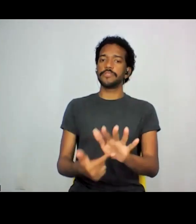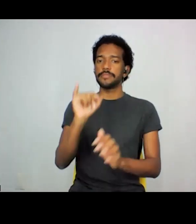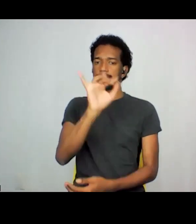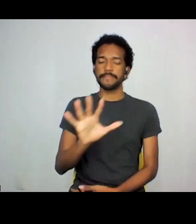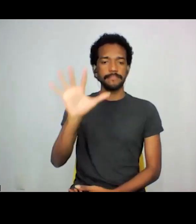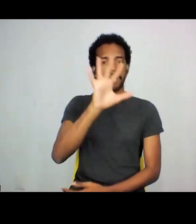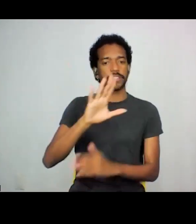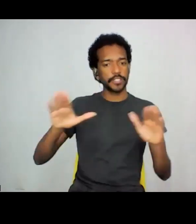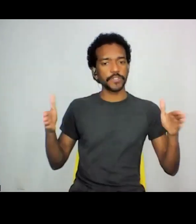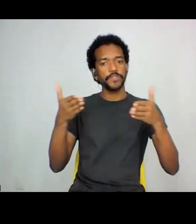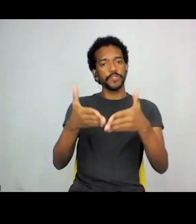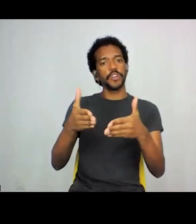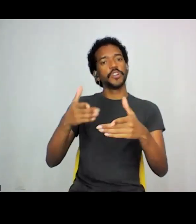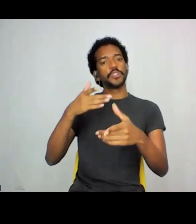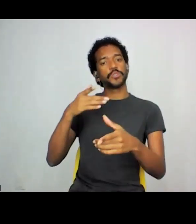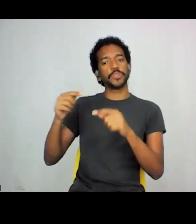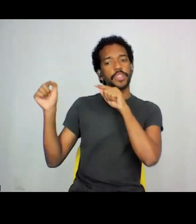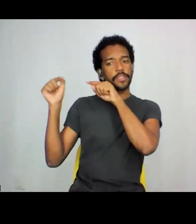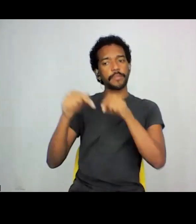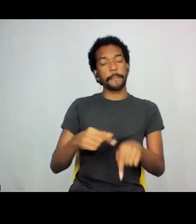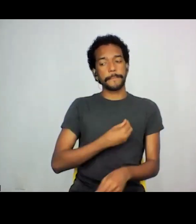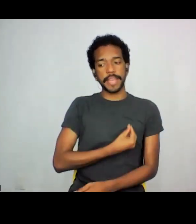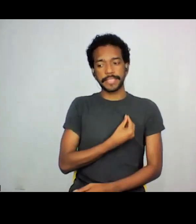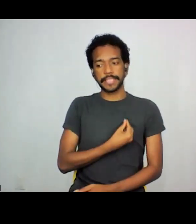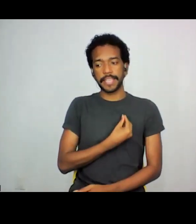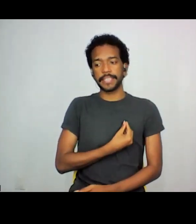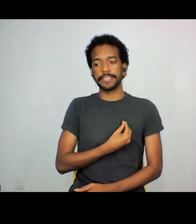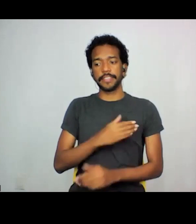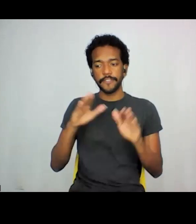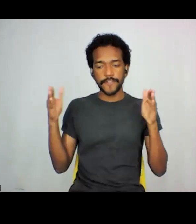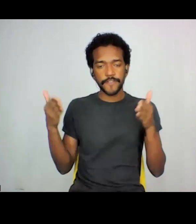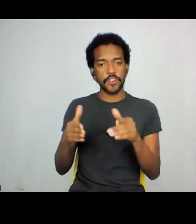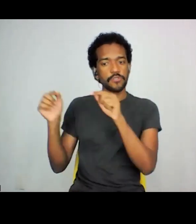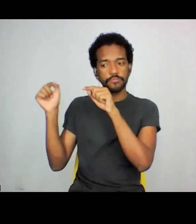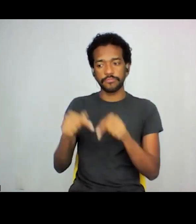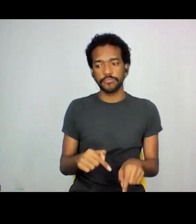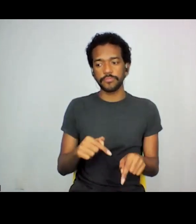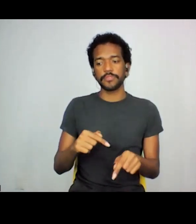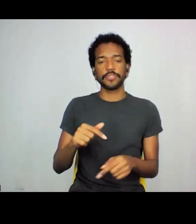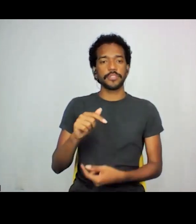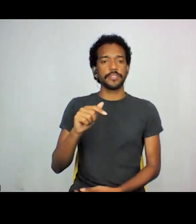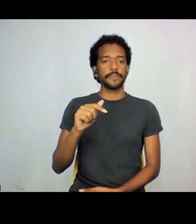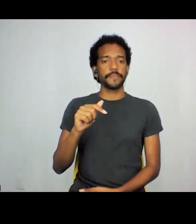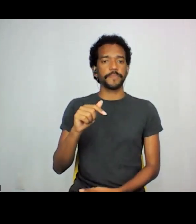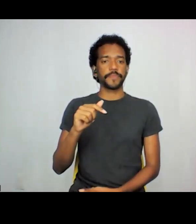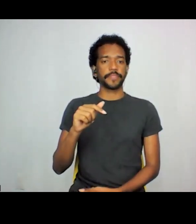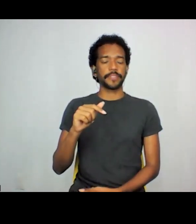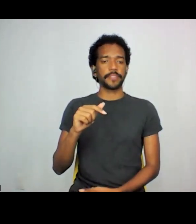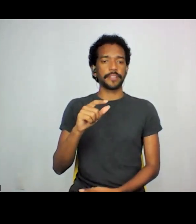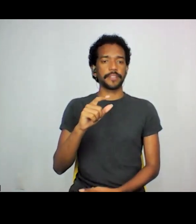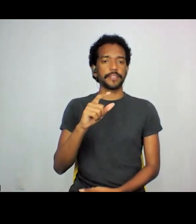imigração japonesa, da presença específica de asiáticos no Brasil, e mais, assim,